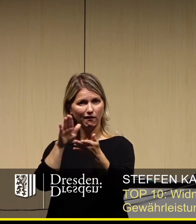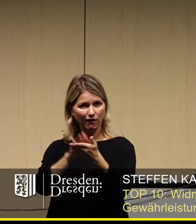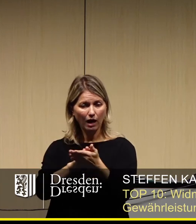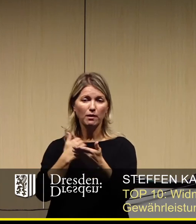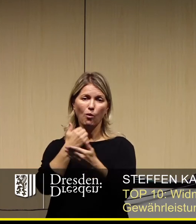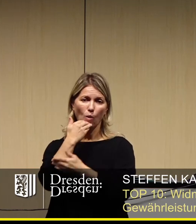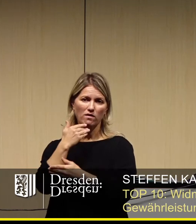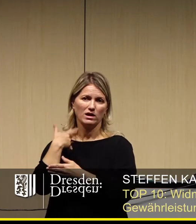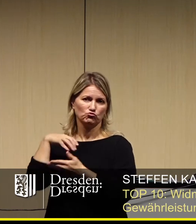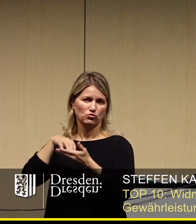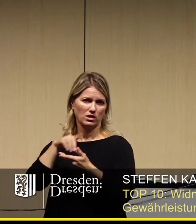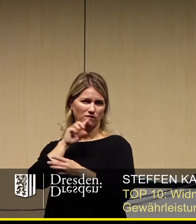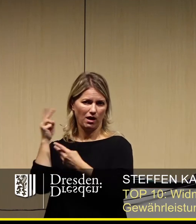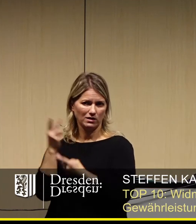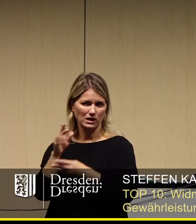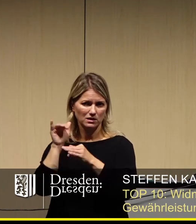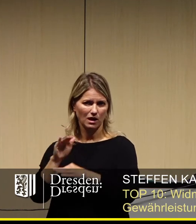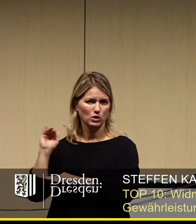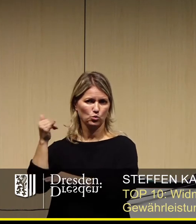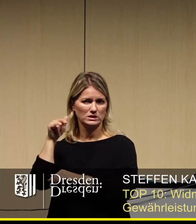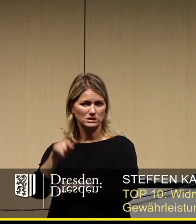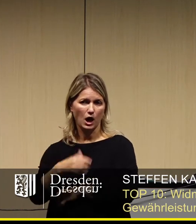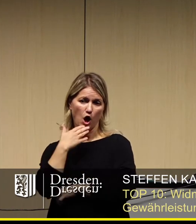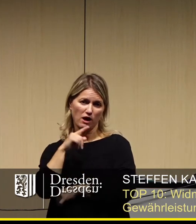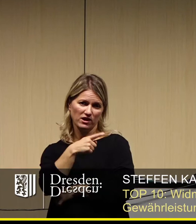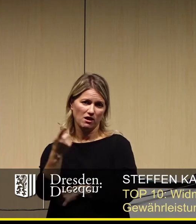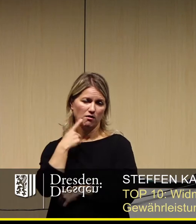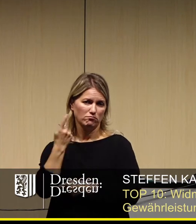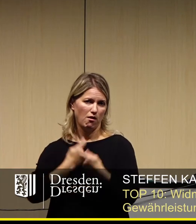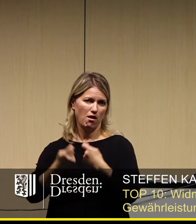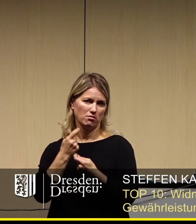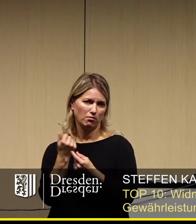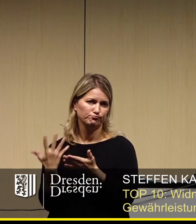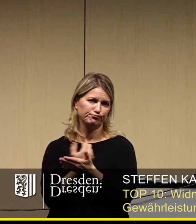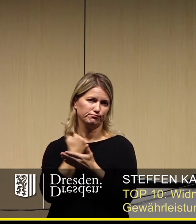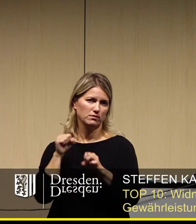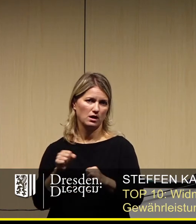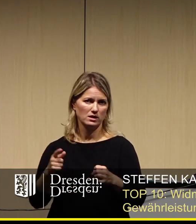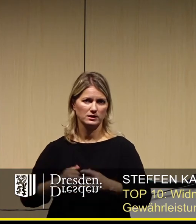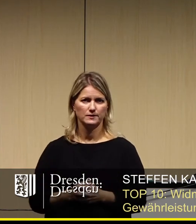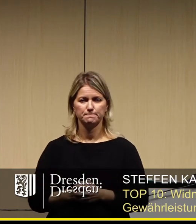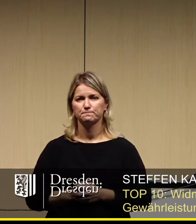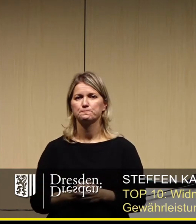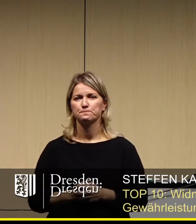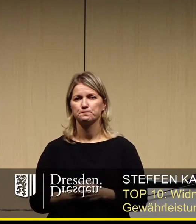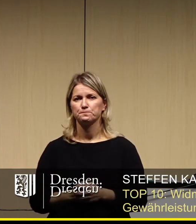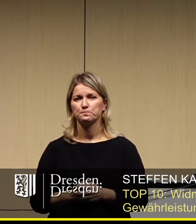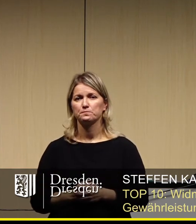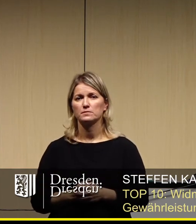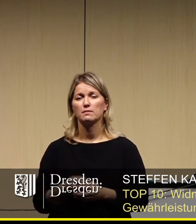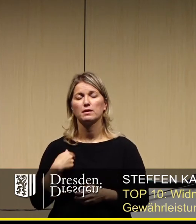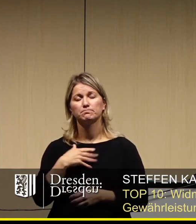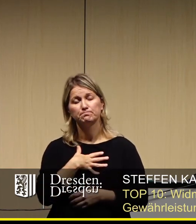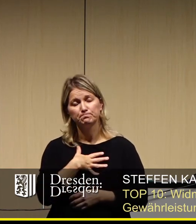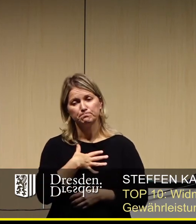Touristen und Gäste der Stadt, dann soll das unser Weg sein. Ein kleiner Wermutstropfen, und das haben wir in unserer Fraktion auch sehr